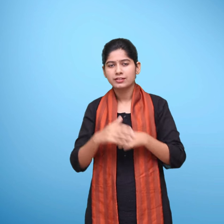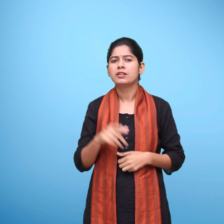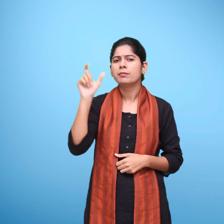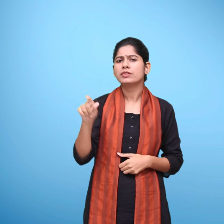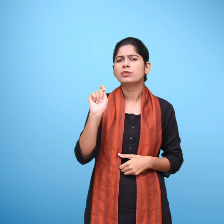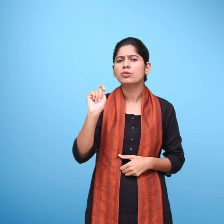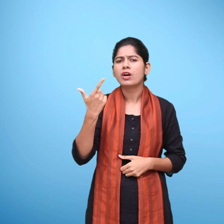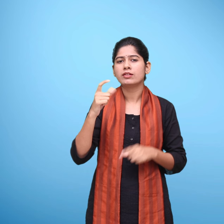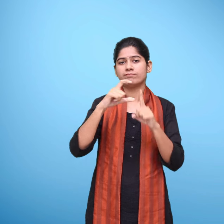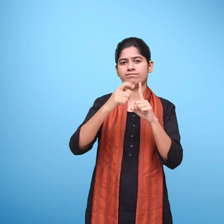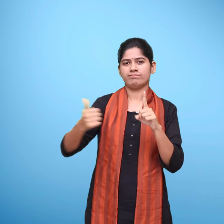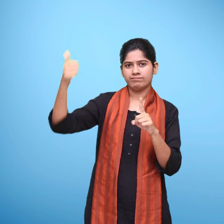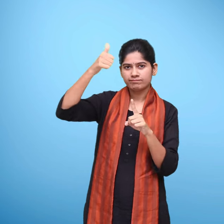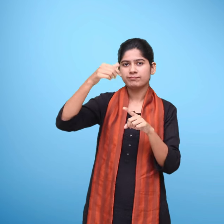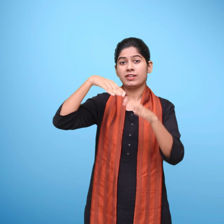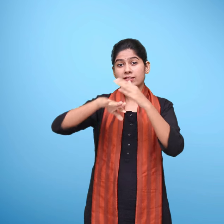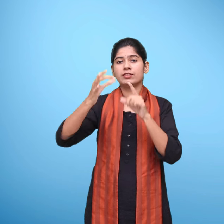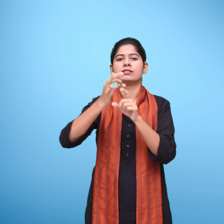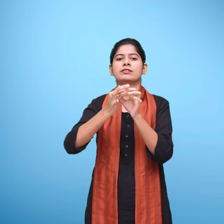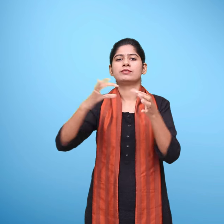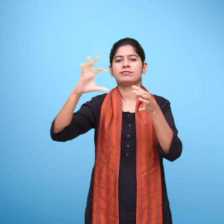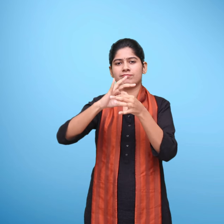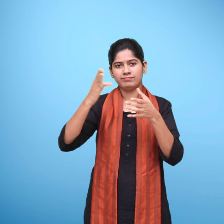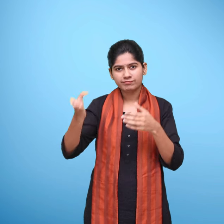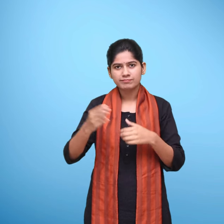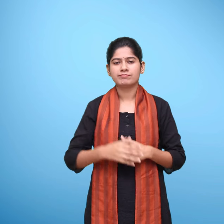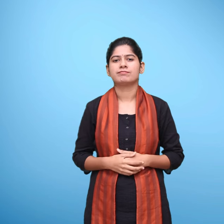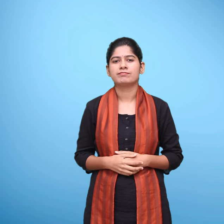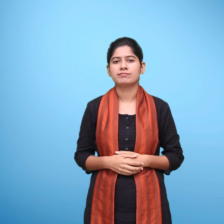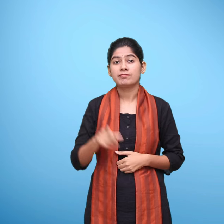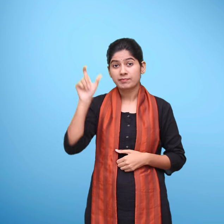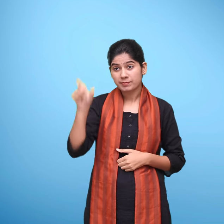संयुक्त निदेशक, राष्ट्रिय शैक्षिक अनुसंधान और प्रशिक्षन परशद